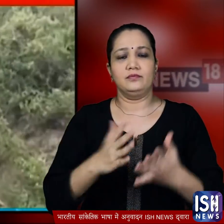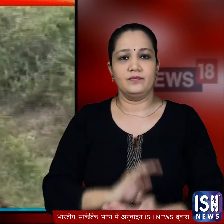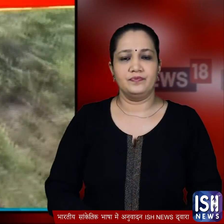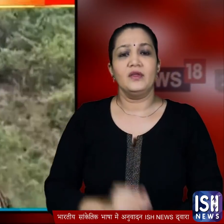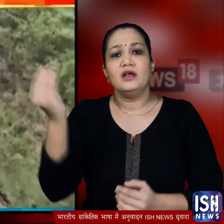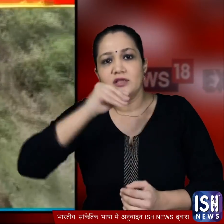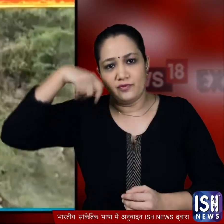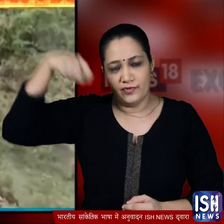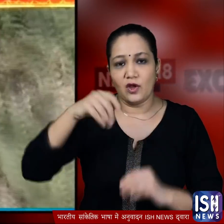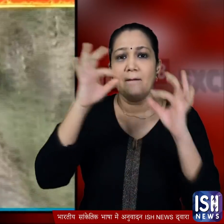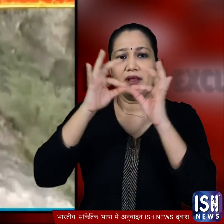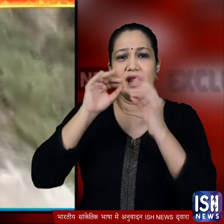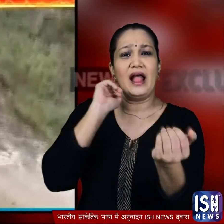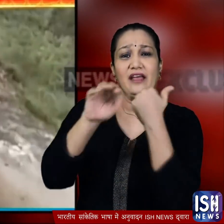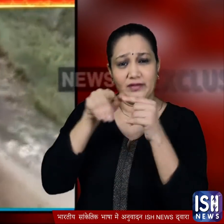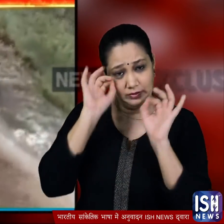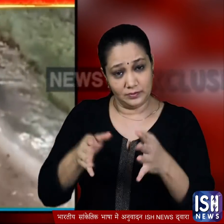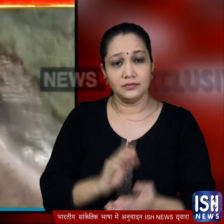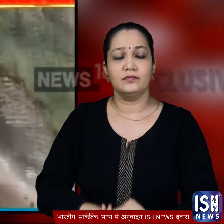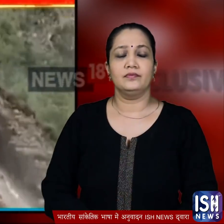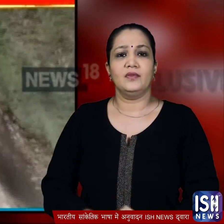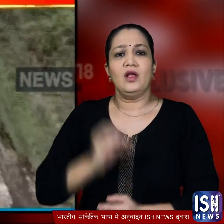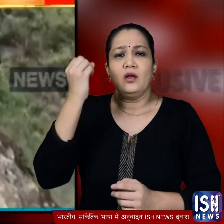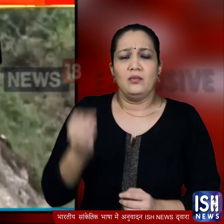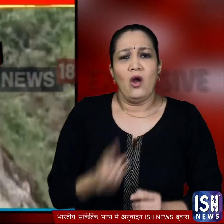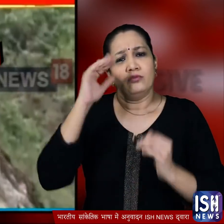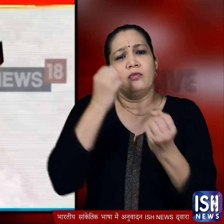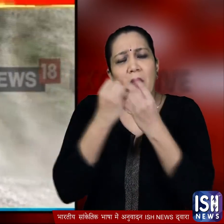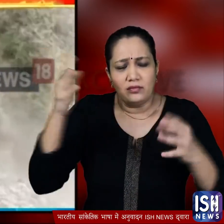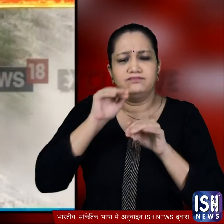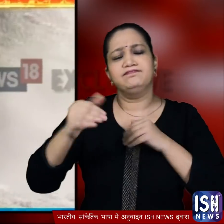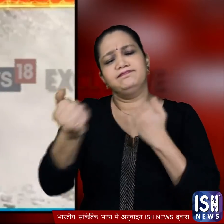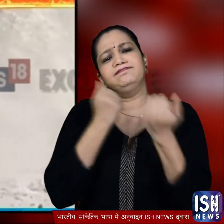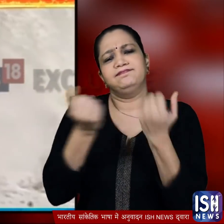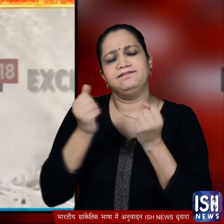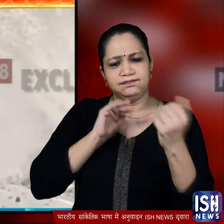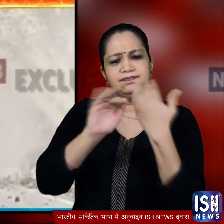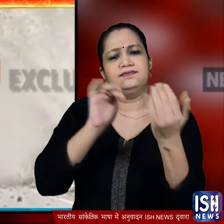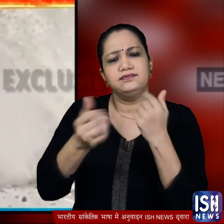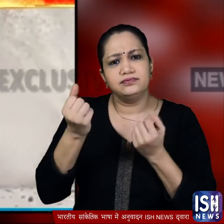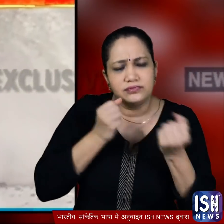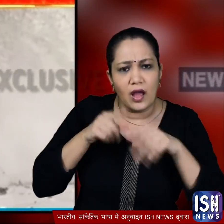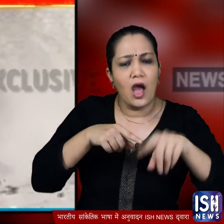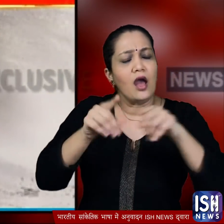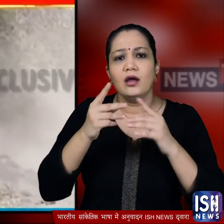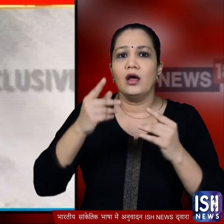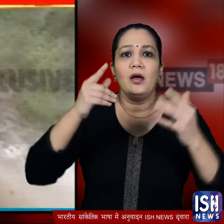जिसकी कुछ तस्वीरें बद्रीनाथ हाईवे से भी सामने आई जहां से दिन में हजारों गाडियां गुजरती हैं वो रास्ता पहाड खिसकने से ठप पड़ गया